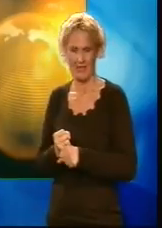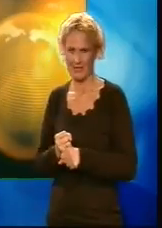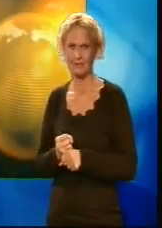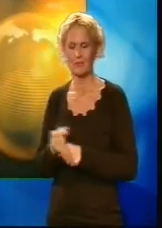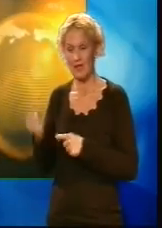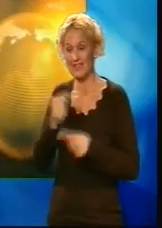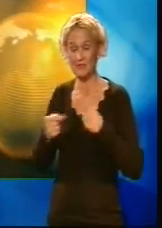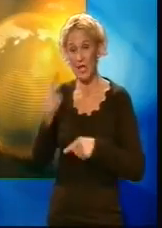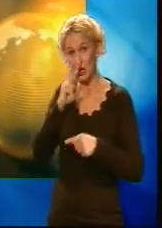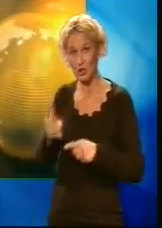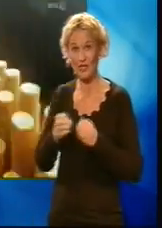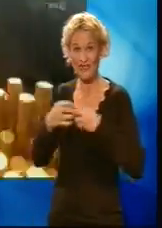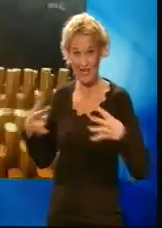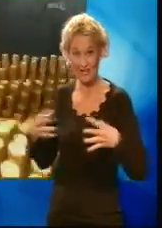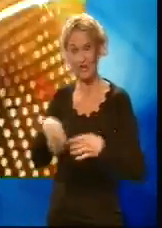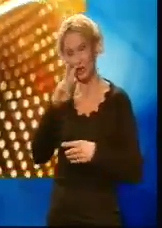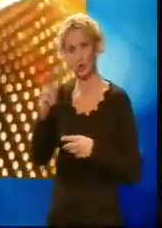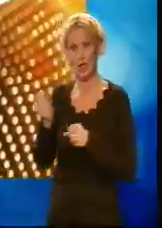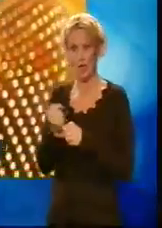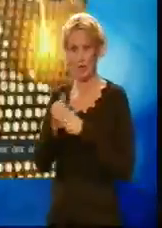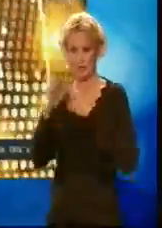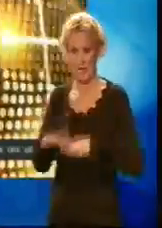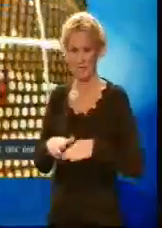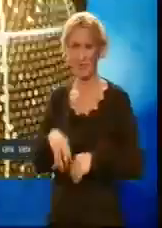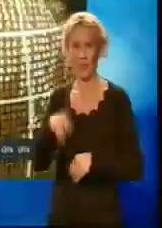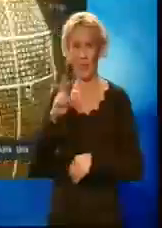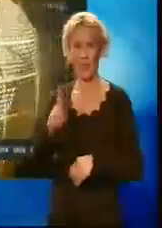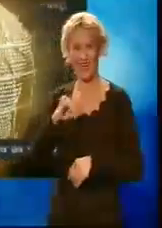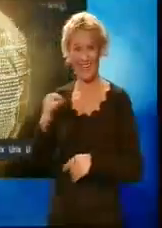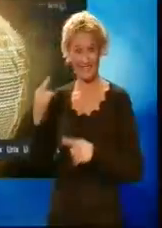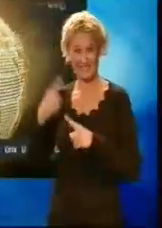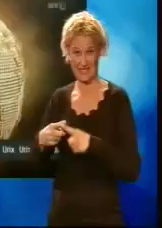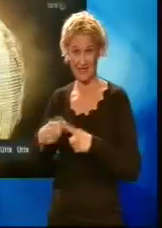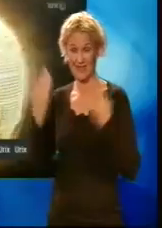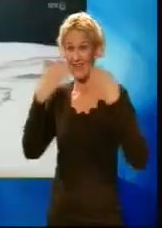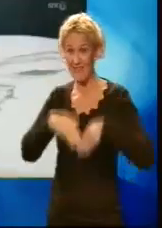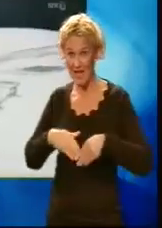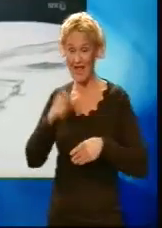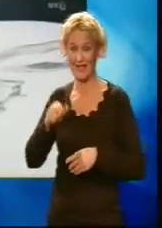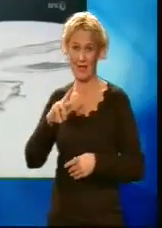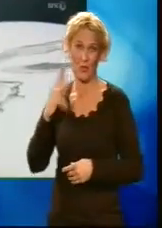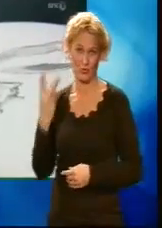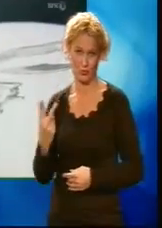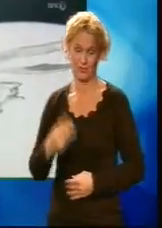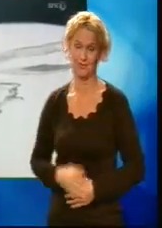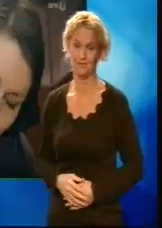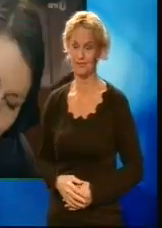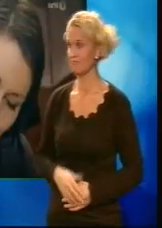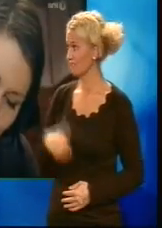vekst og ny arbeidsplass. URIKS. I kveld på NRK 2. Hun studerer Norges